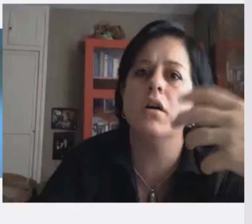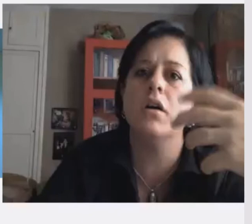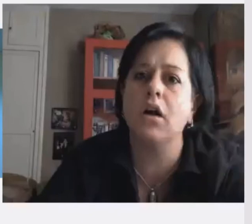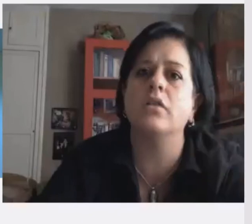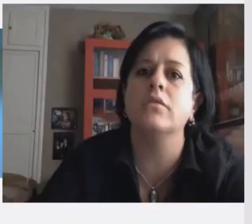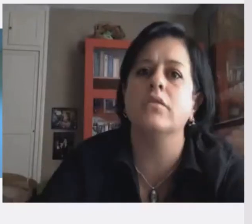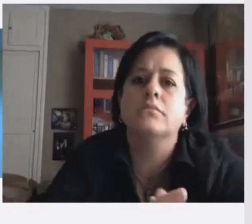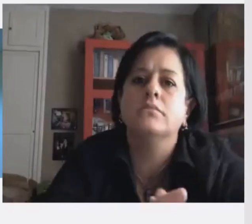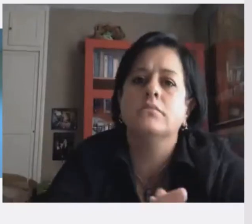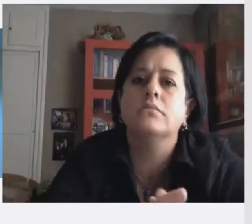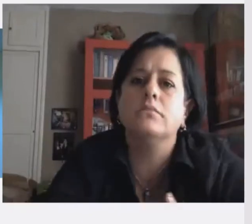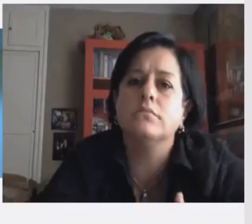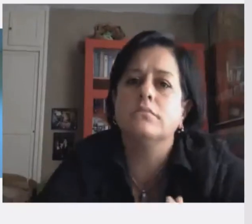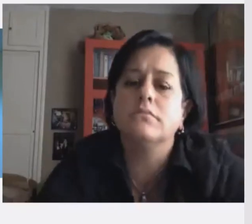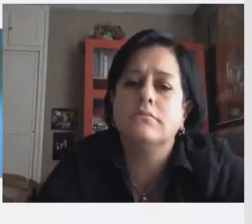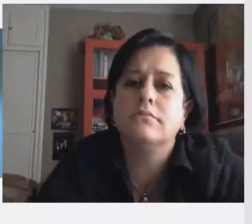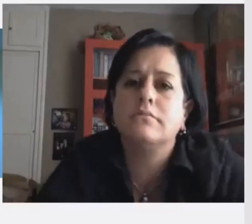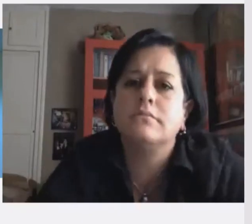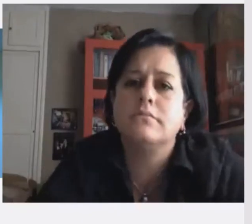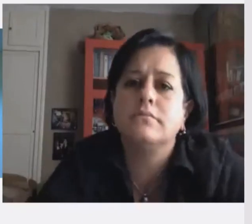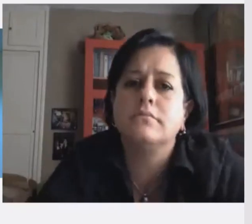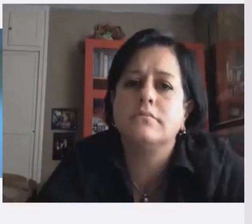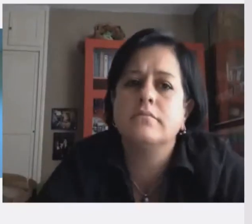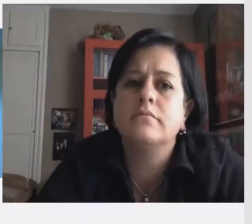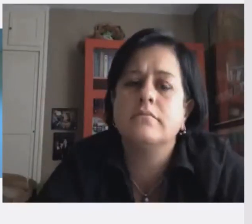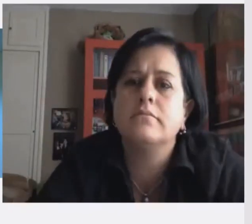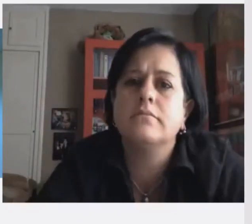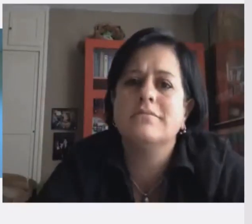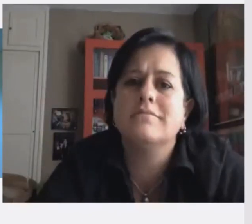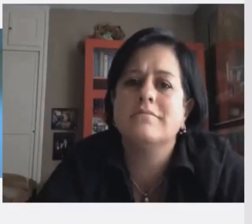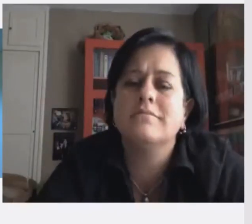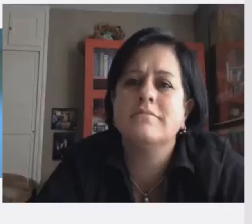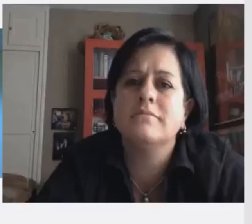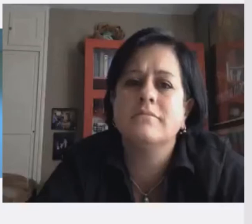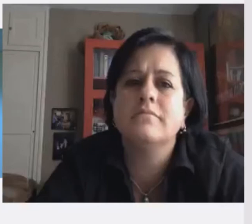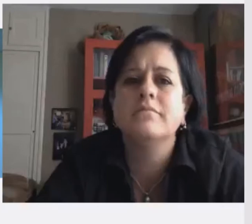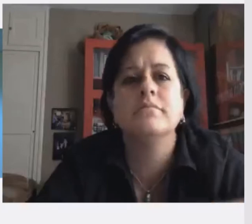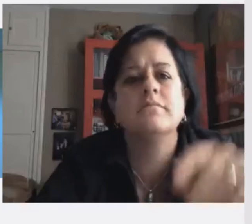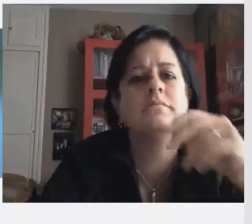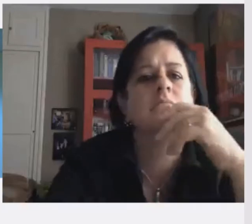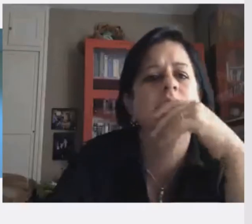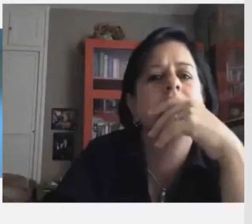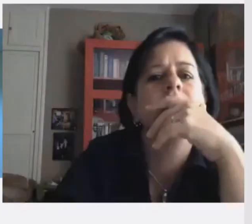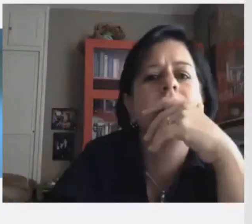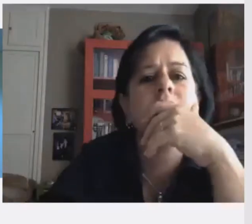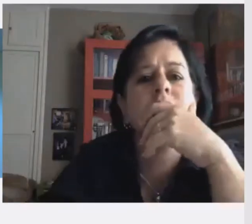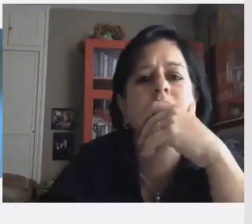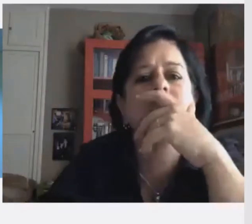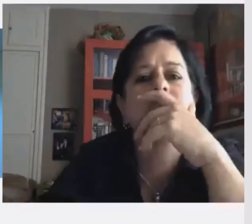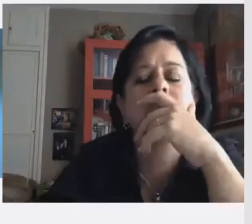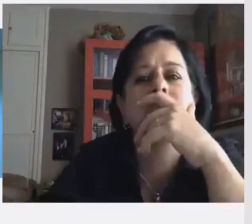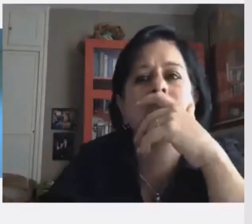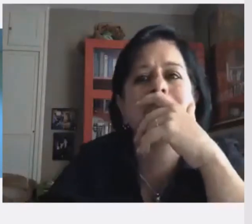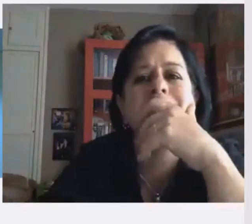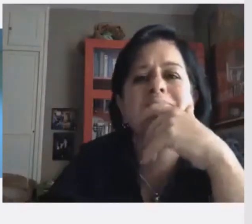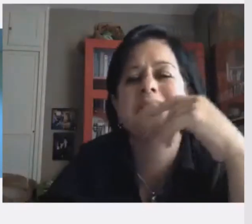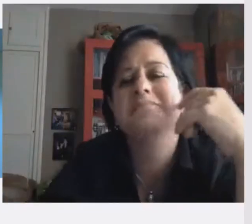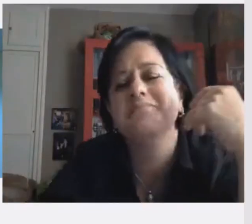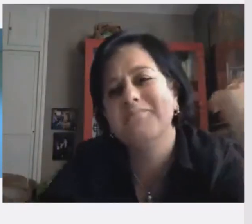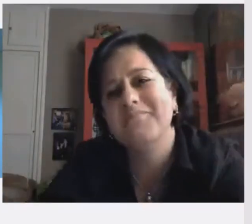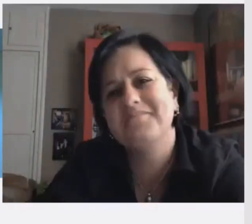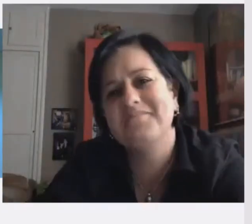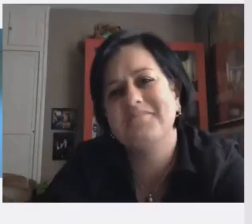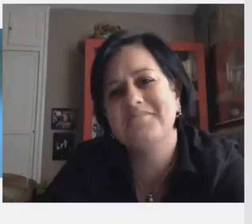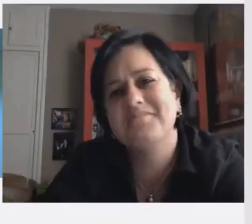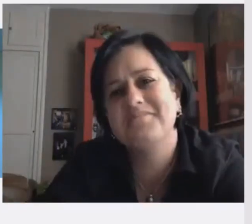Соответственно, каждую неделю вы будете сдавать какое-то определенное количество страниц текста, а я буду отвечать вам комментариями, которые